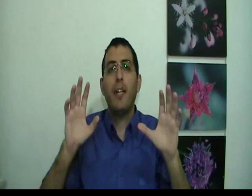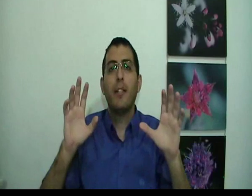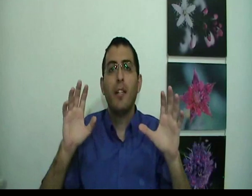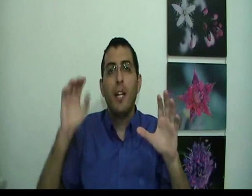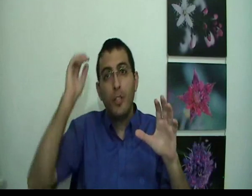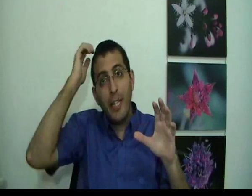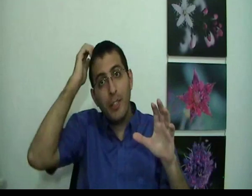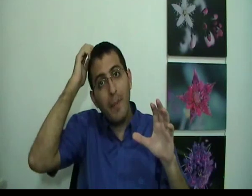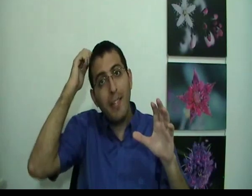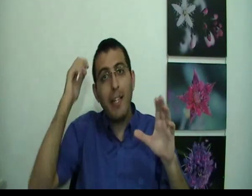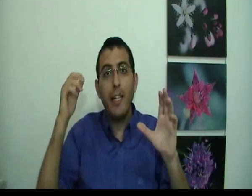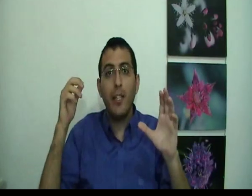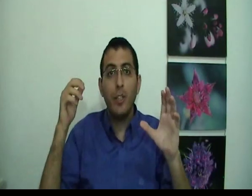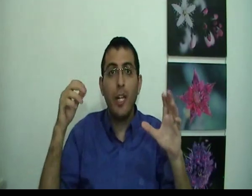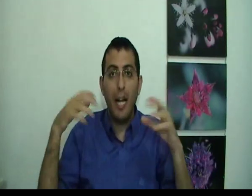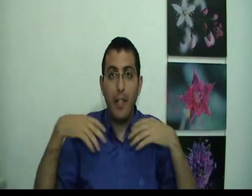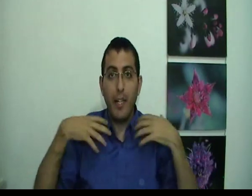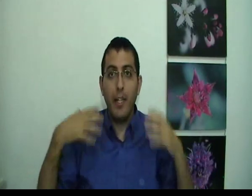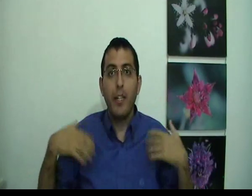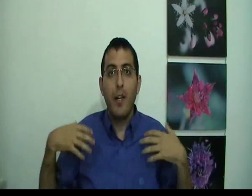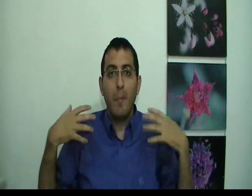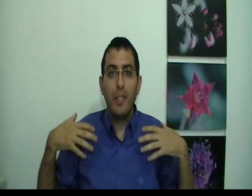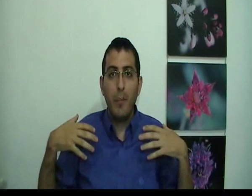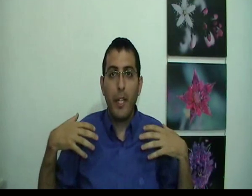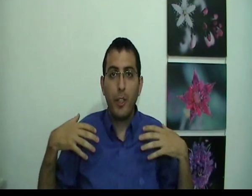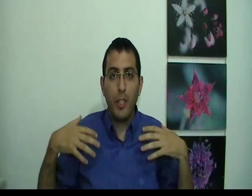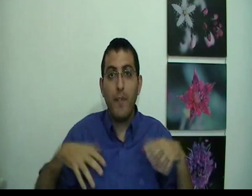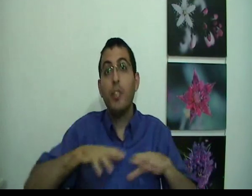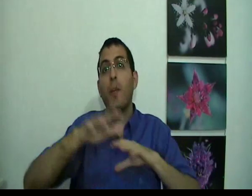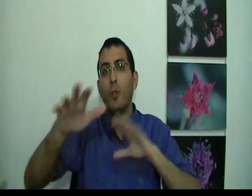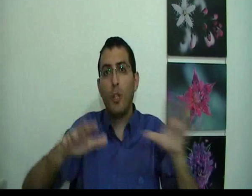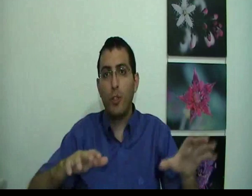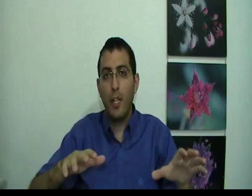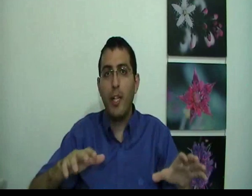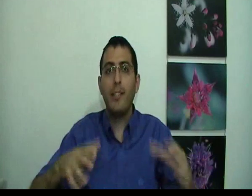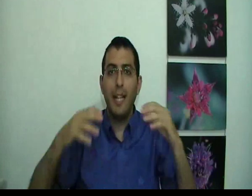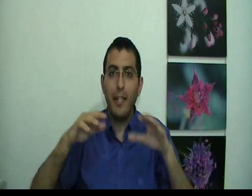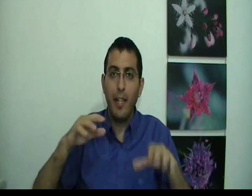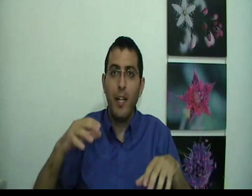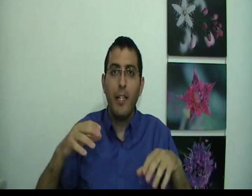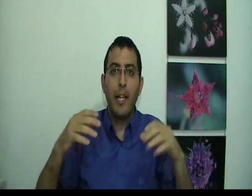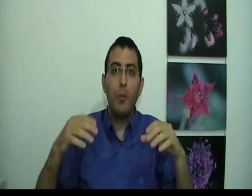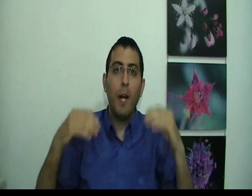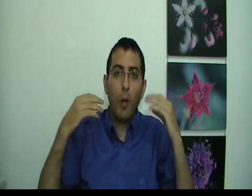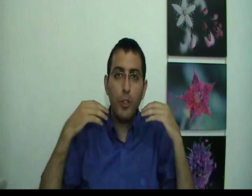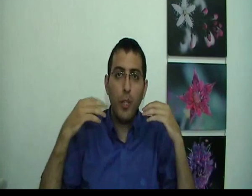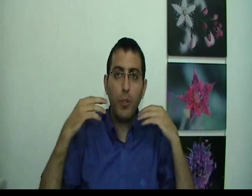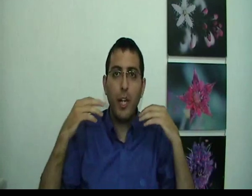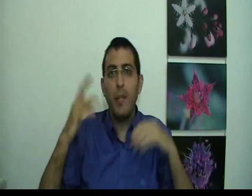שיש גם את העני של אני מה שאני מרגיש עני ויש רמות שונות של עני כי זה עני נגיד לדוגמה הראש שלי הוא יותר עני